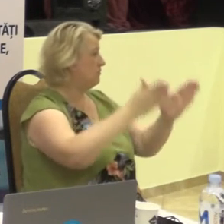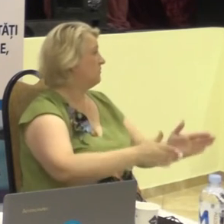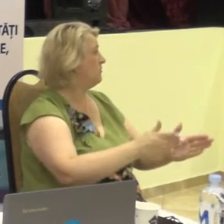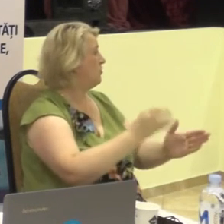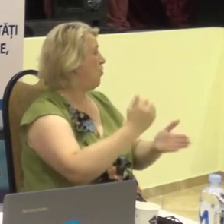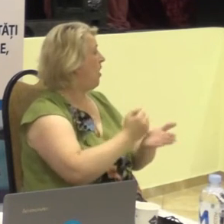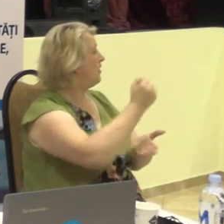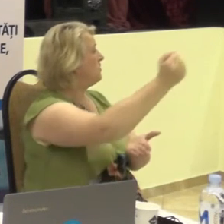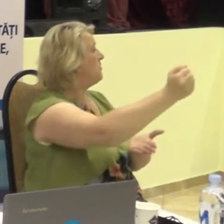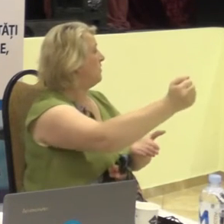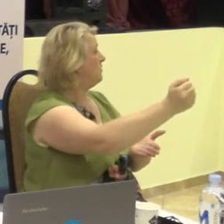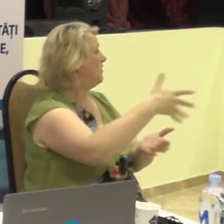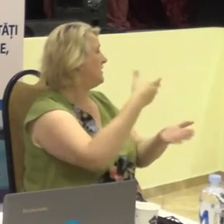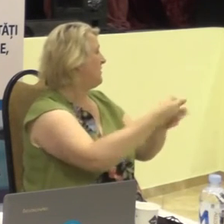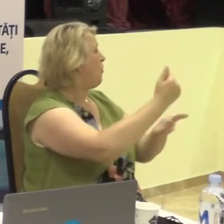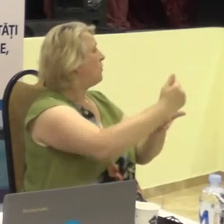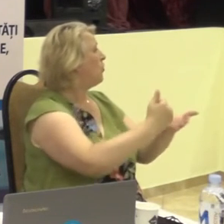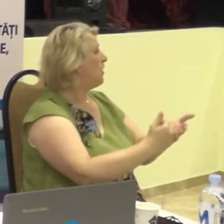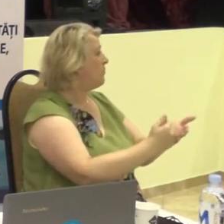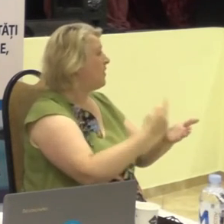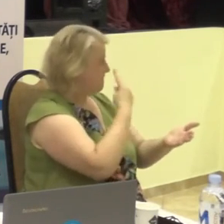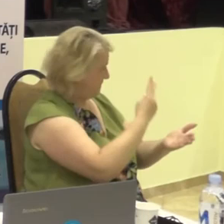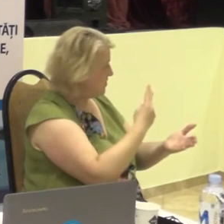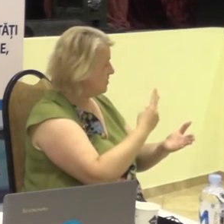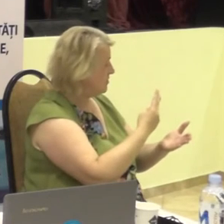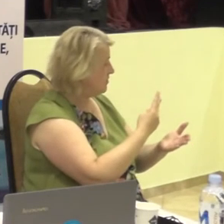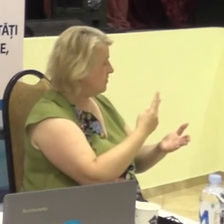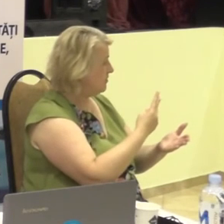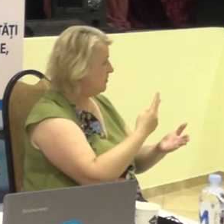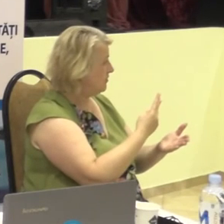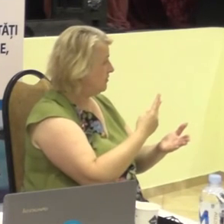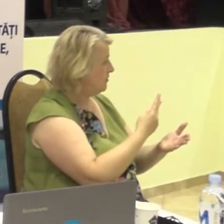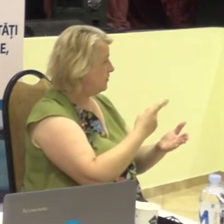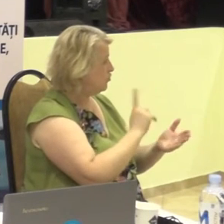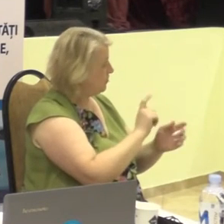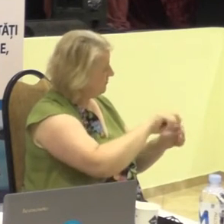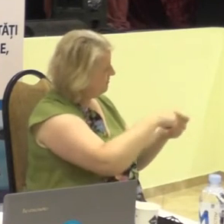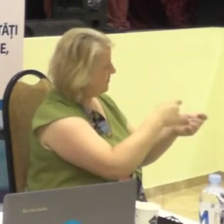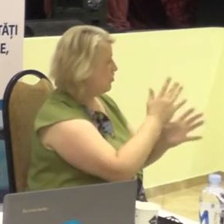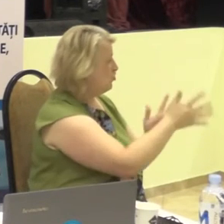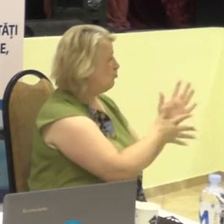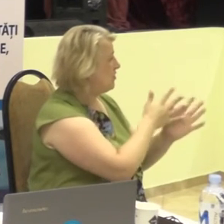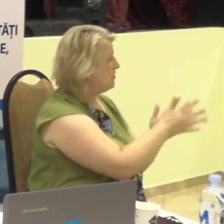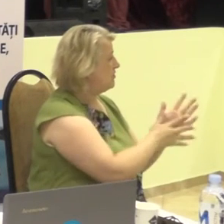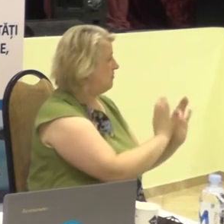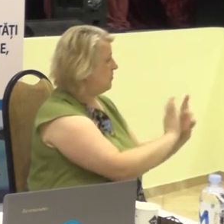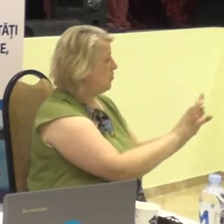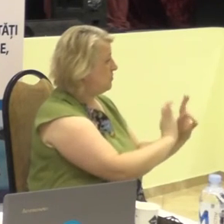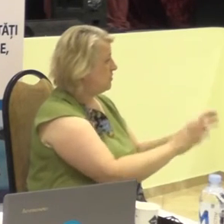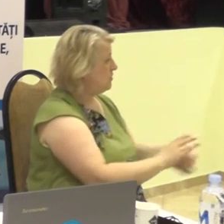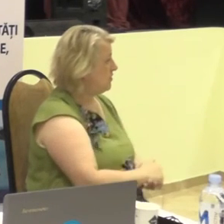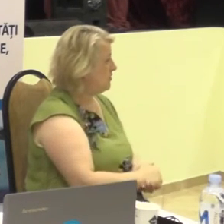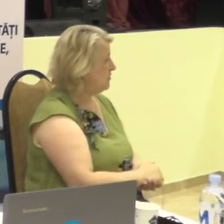programa sa care mărg la alegeri să vă redea în limbajul semnelor.